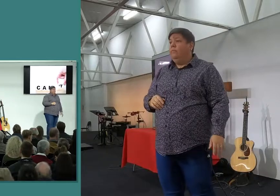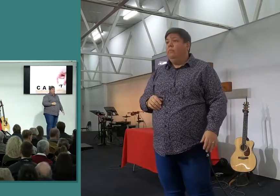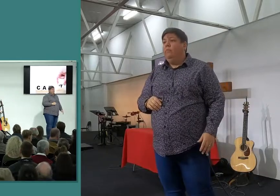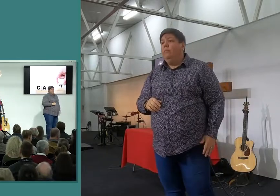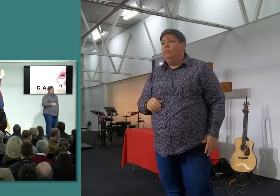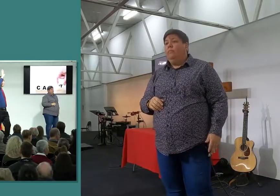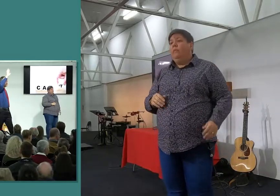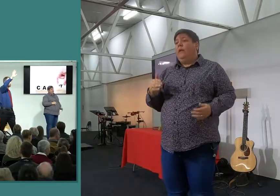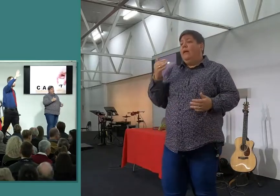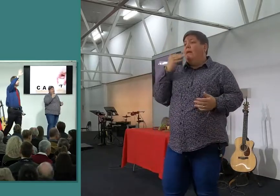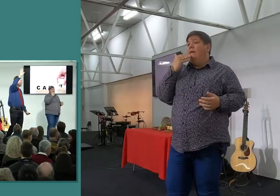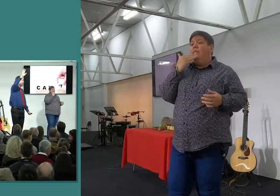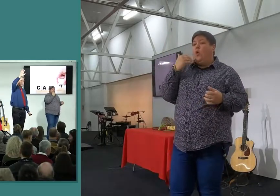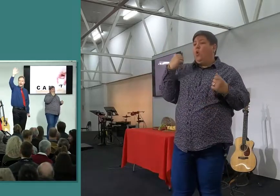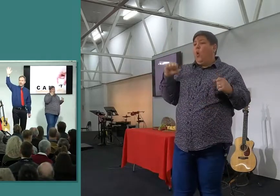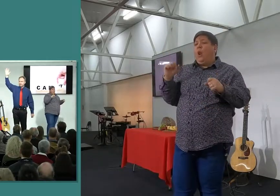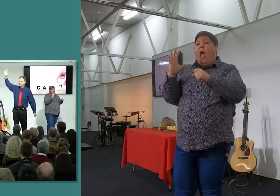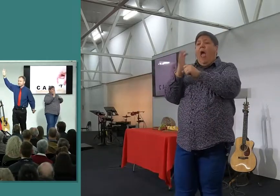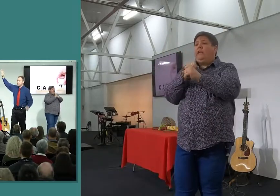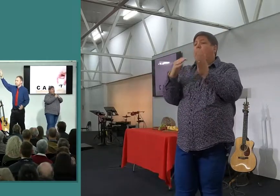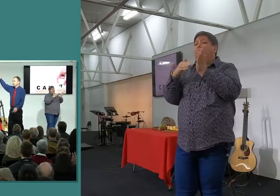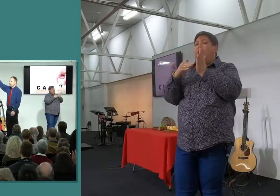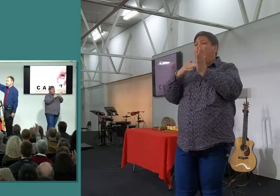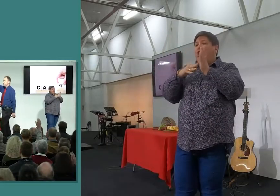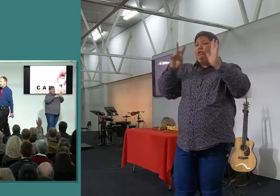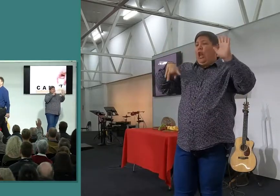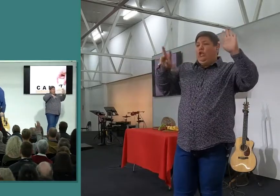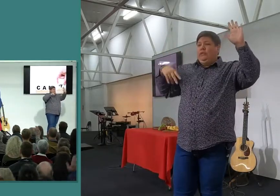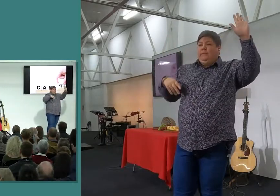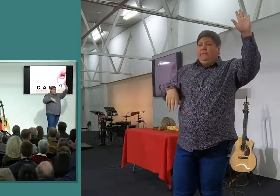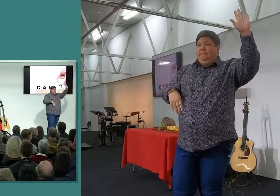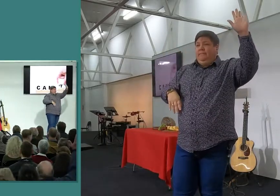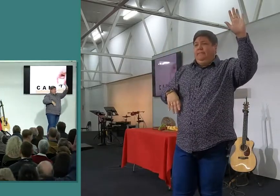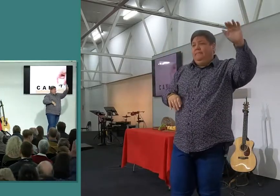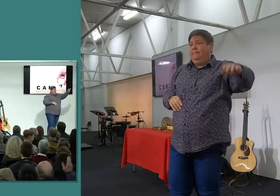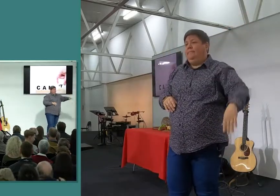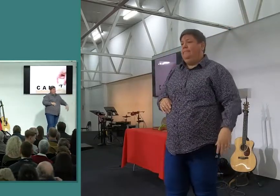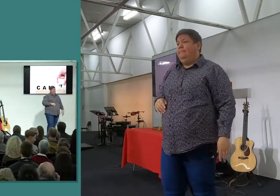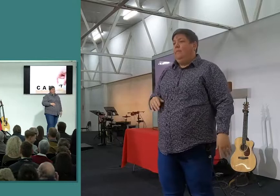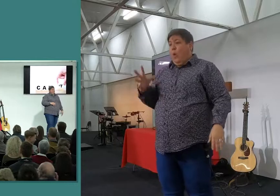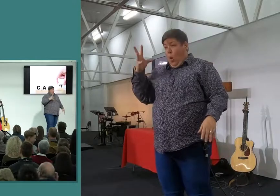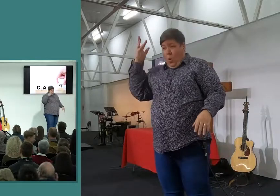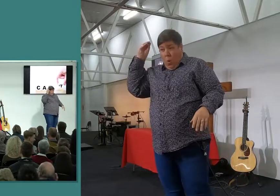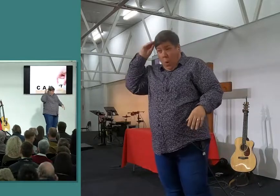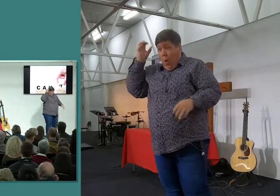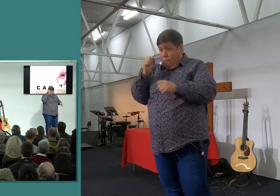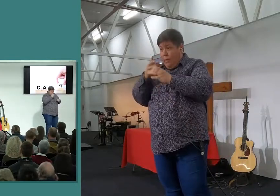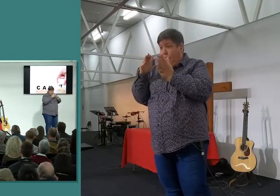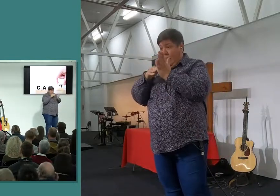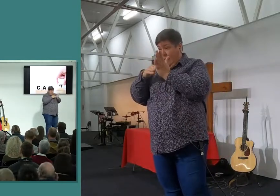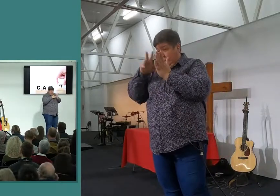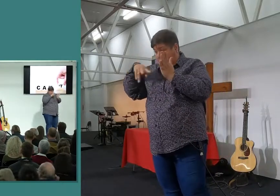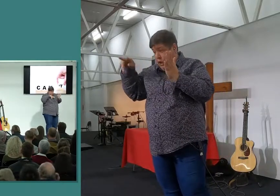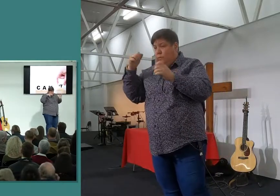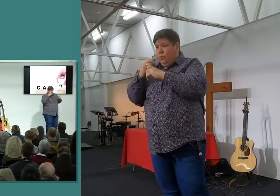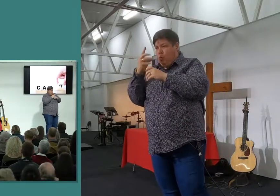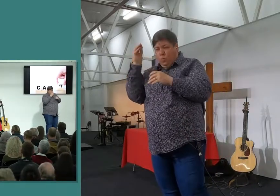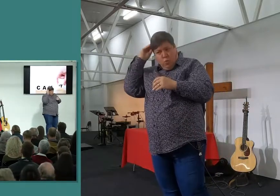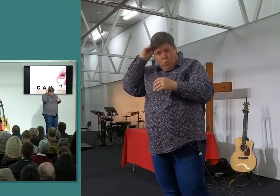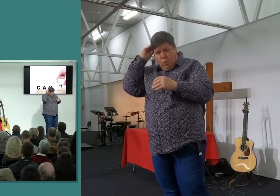Matthies gememoriseer nie, stek haal op jy aande, ek wil net sien, right, so dit is jy aans wat sikkel, moet nie waar nie, ek is deel daarvan, so ek wil net